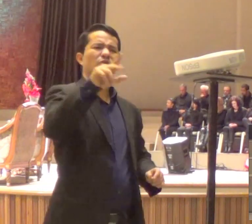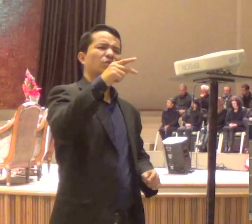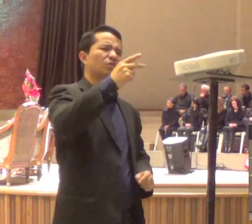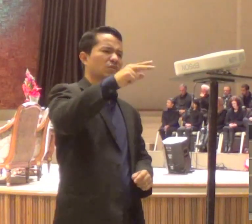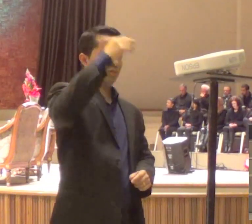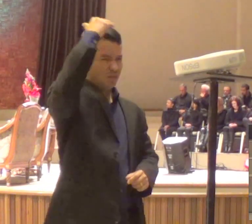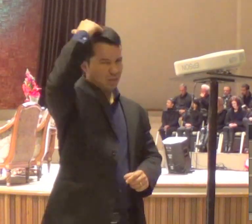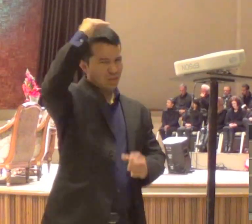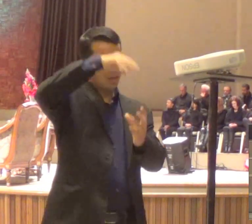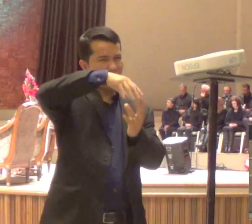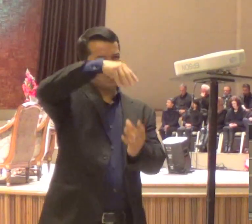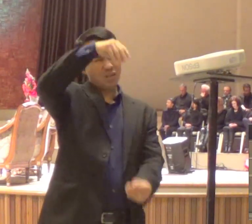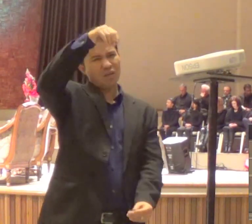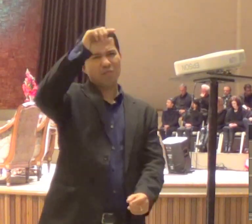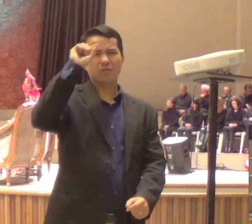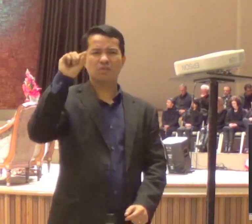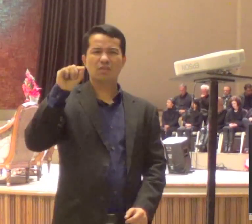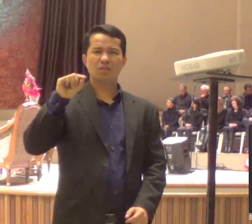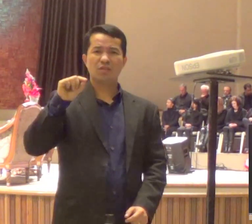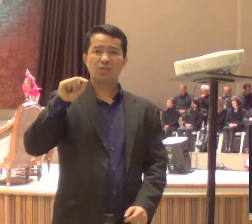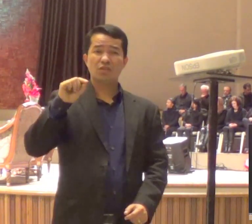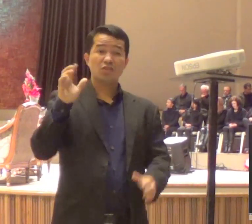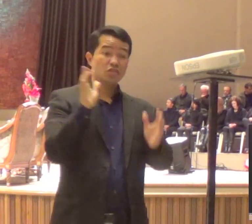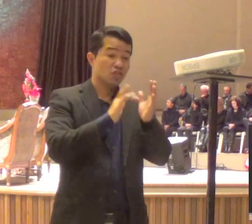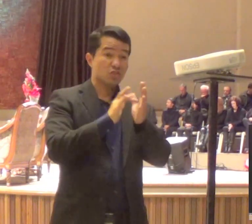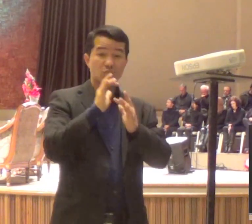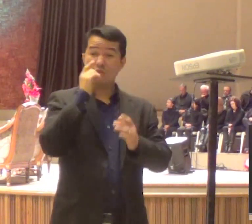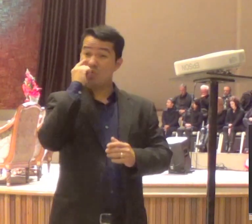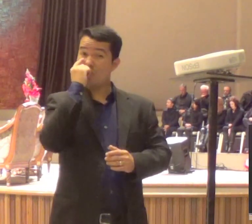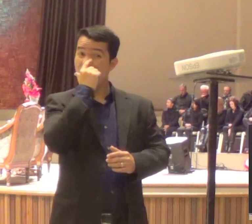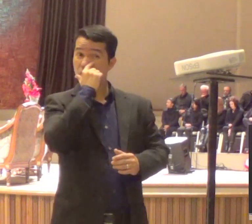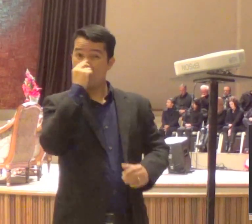trabalha, deixa o olhar, de Jesus, manifestar, graça, para você,